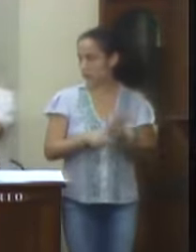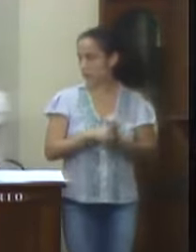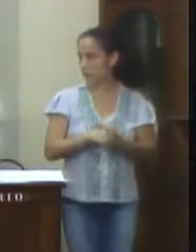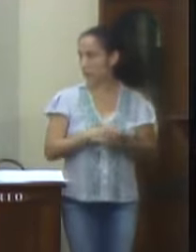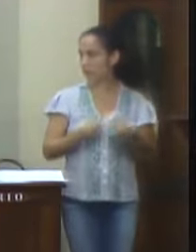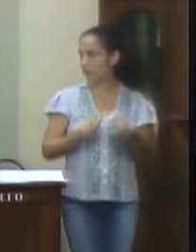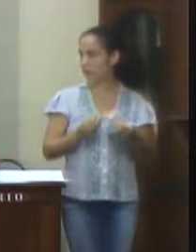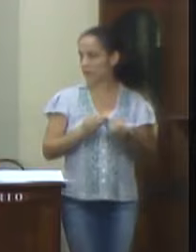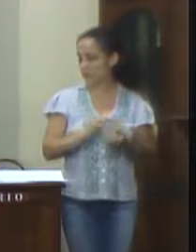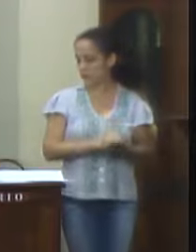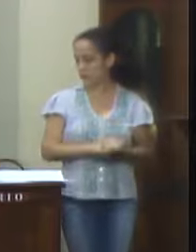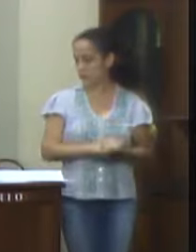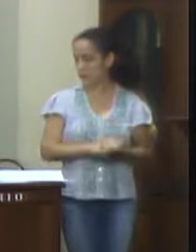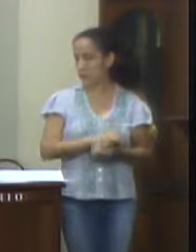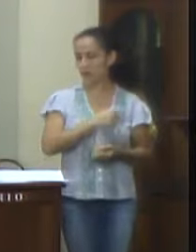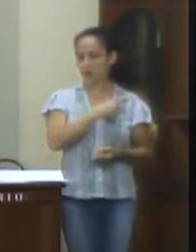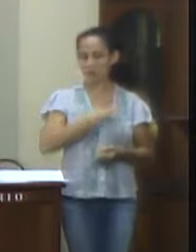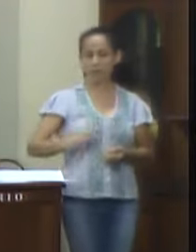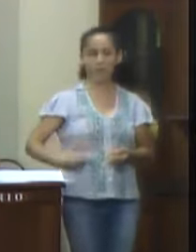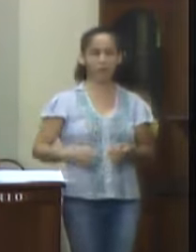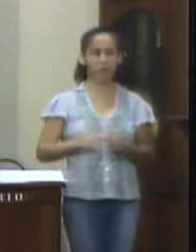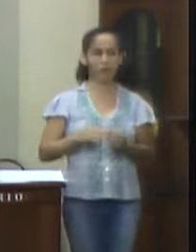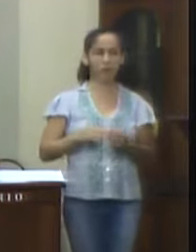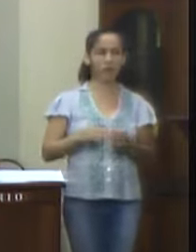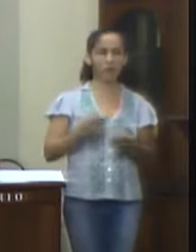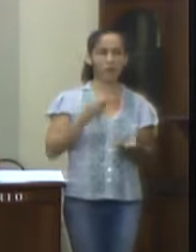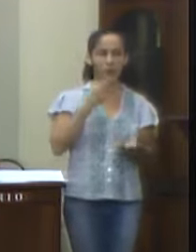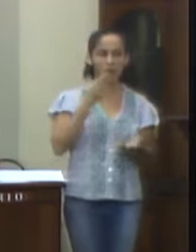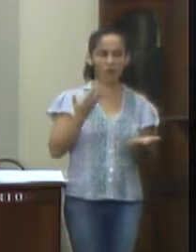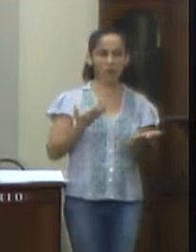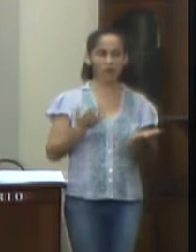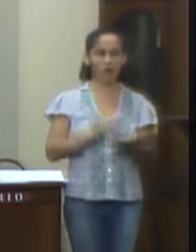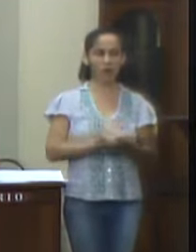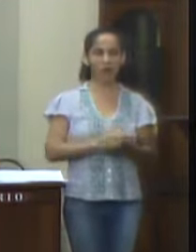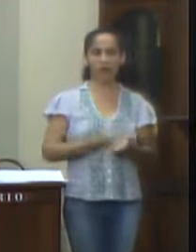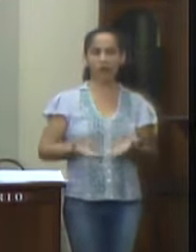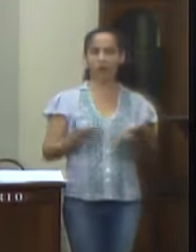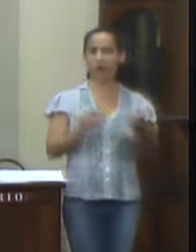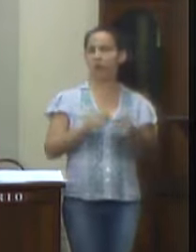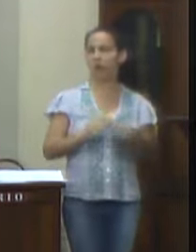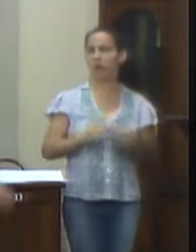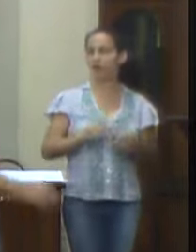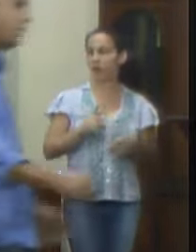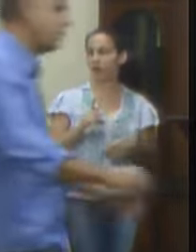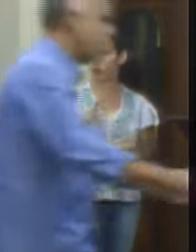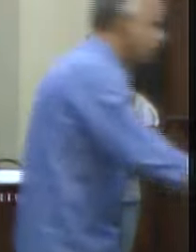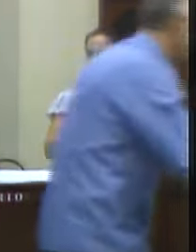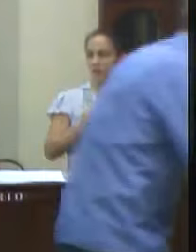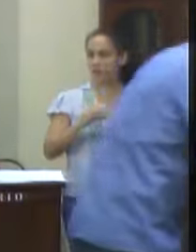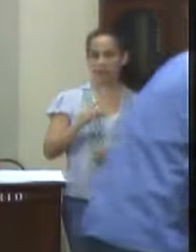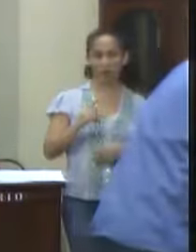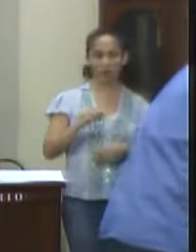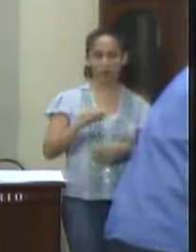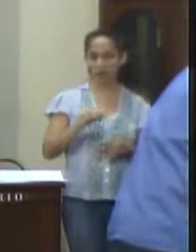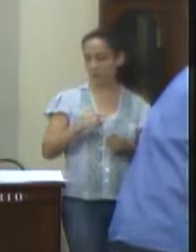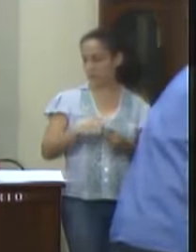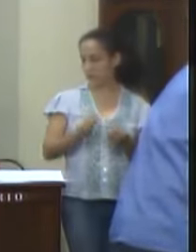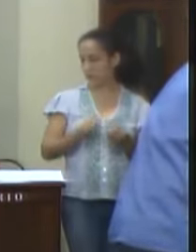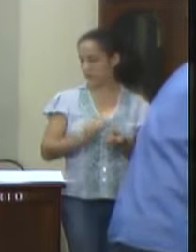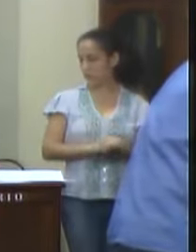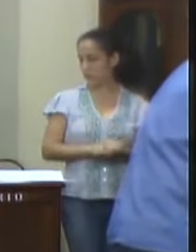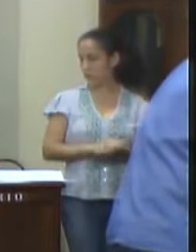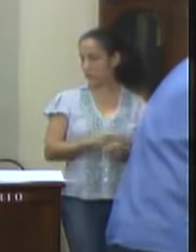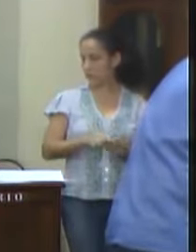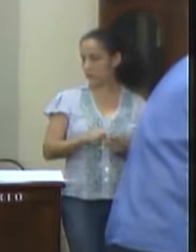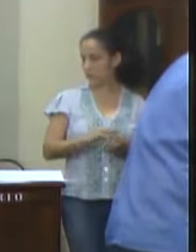2018. Senhor presidente, venho por meio deste encaminhar a proposta de emenda do projeto de lei ordinária nº 81. No ensejo,